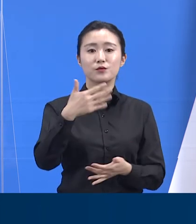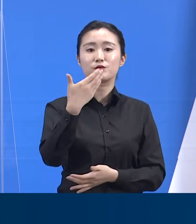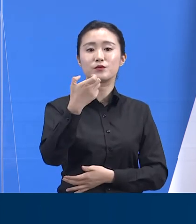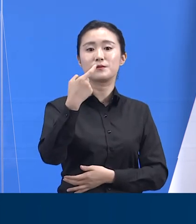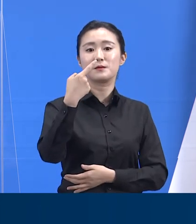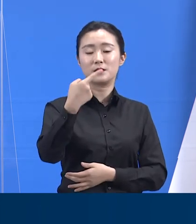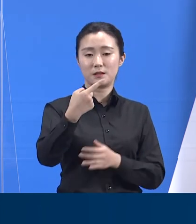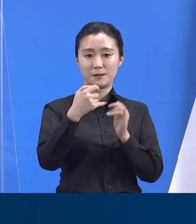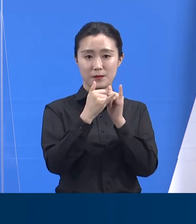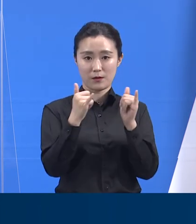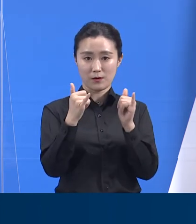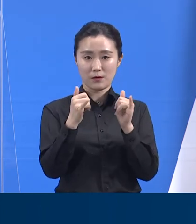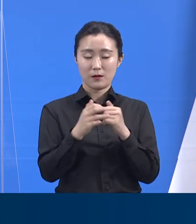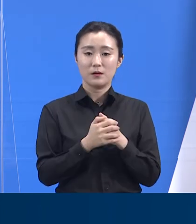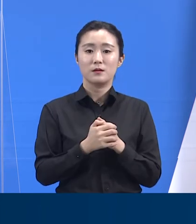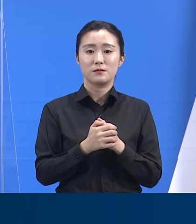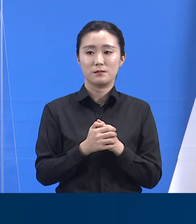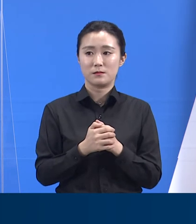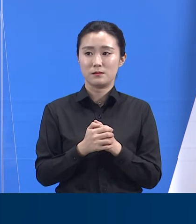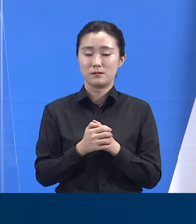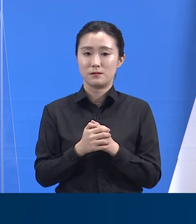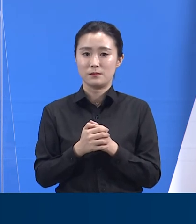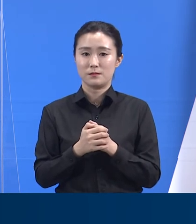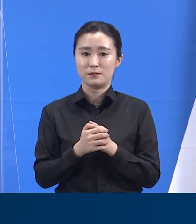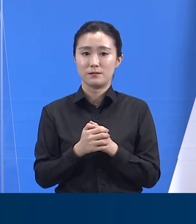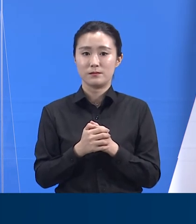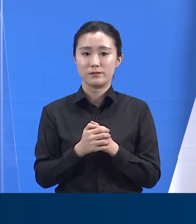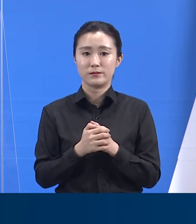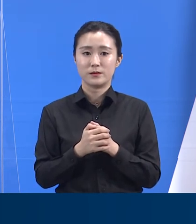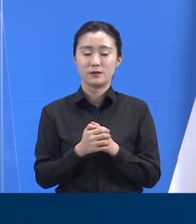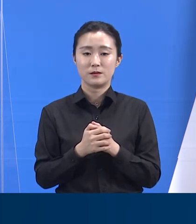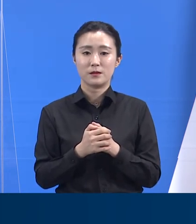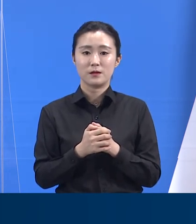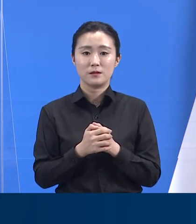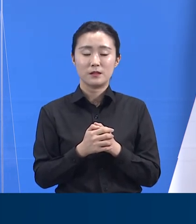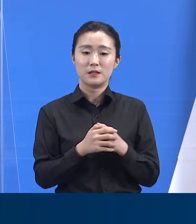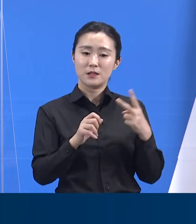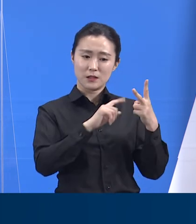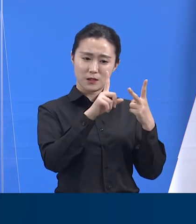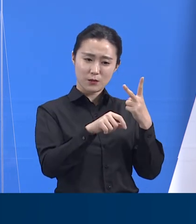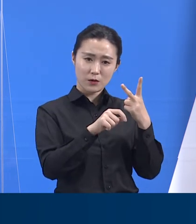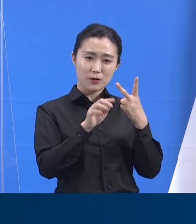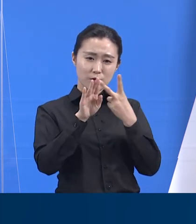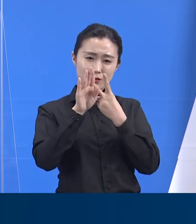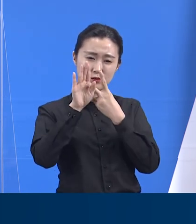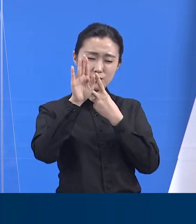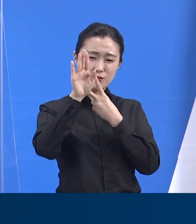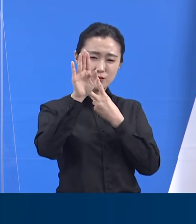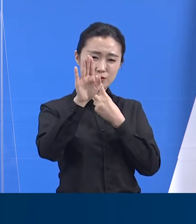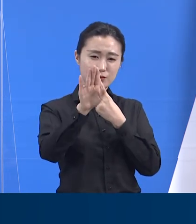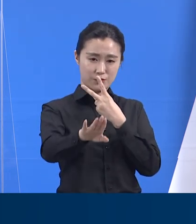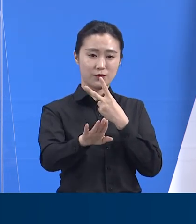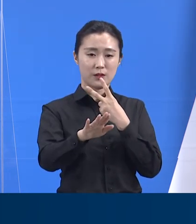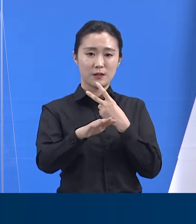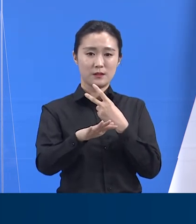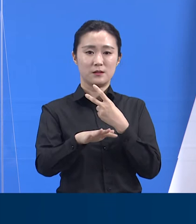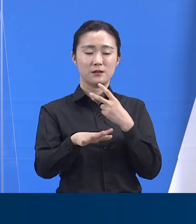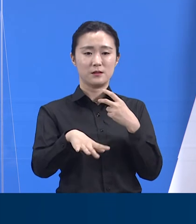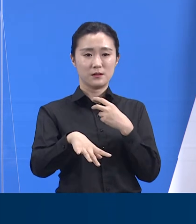82명을 집계한 이후 127일 만에 두 자릿수 확진자를 기록했습니다.